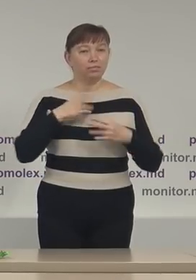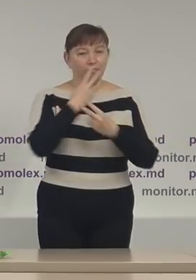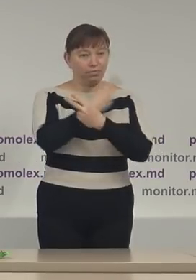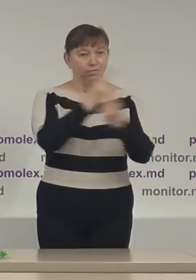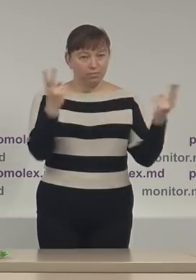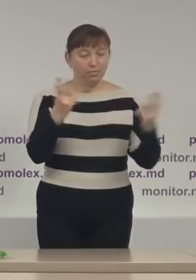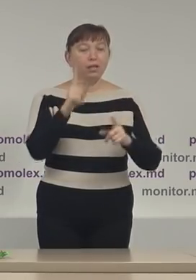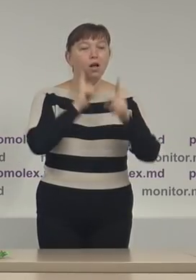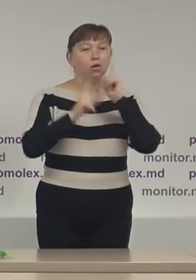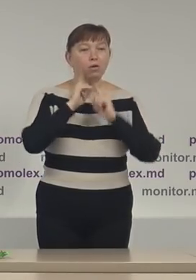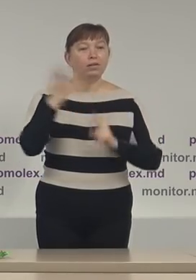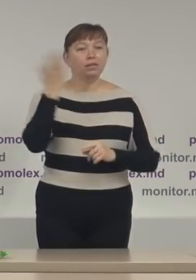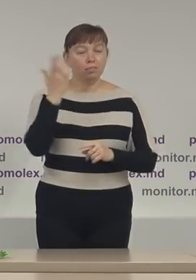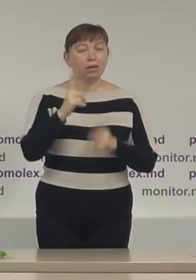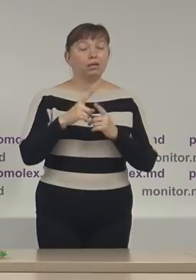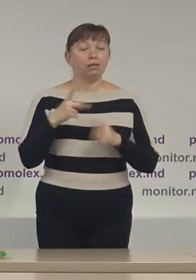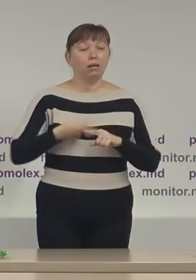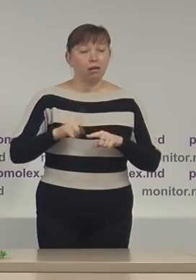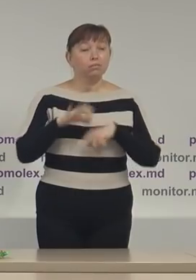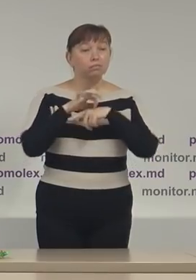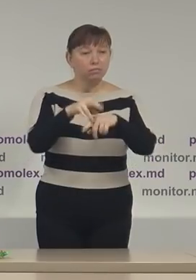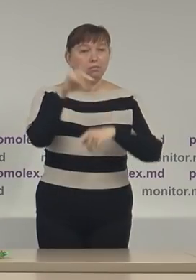vizionare!